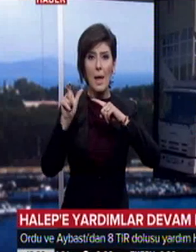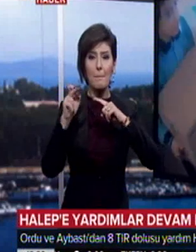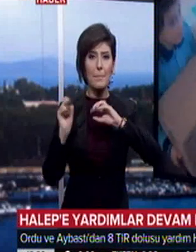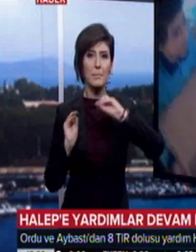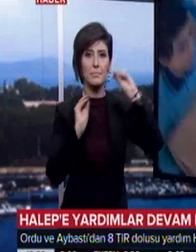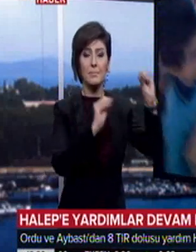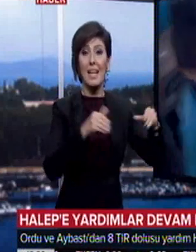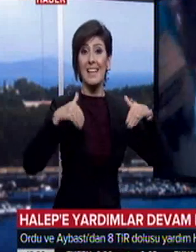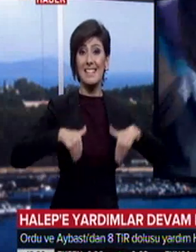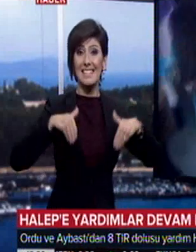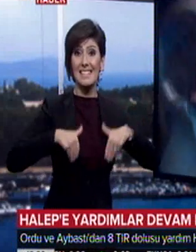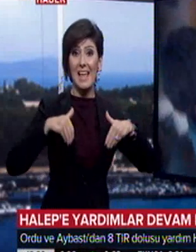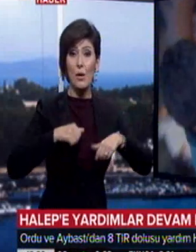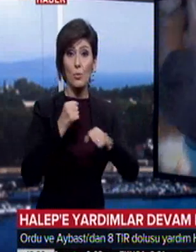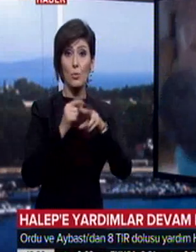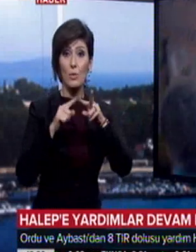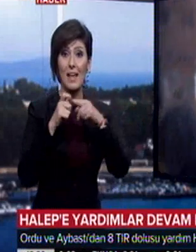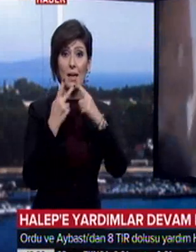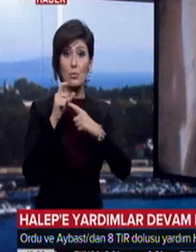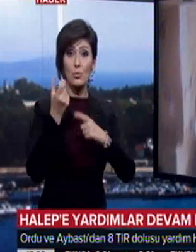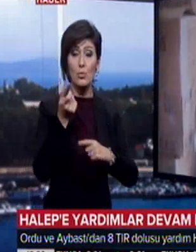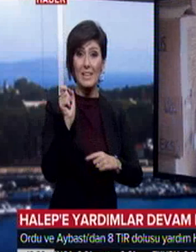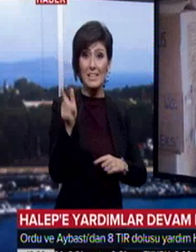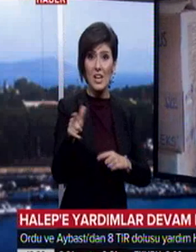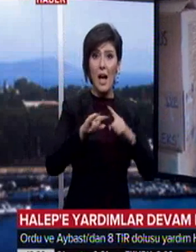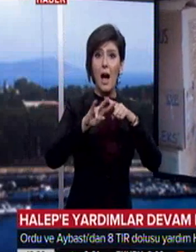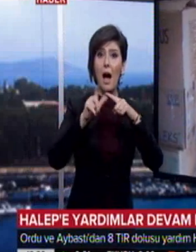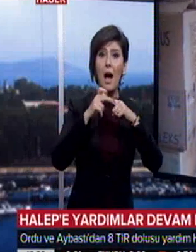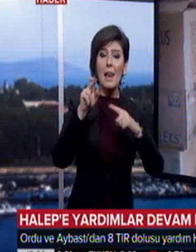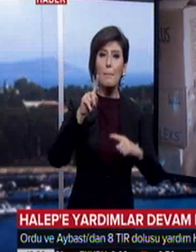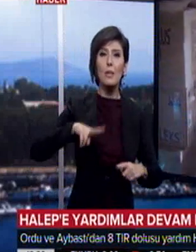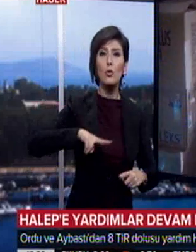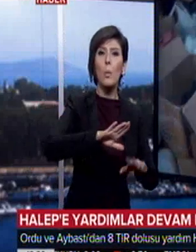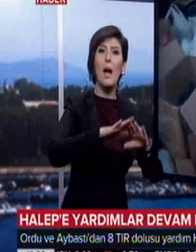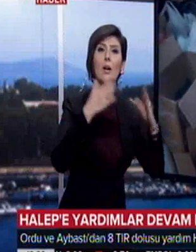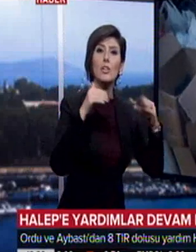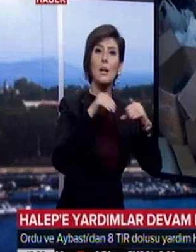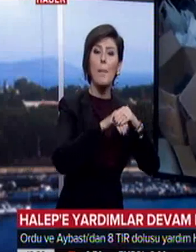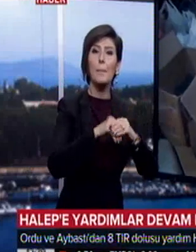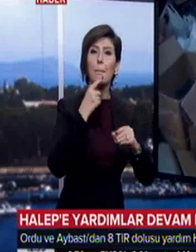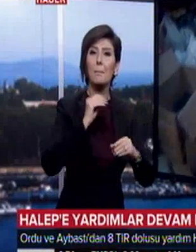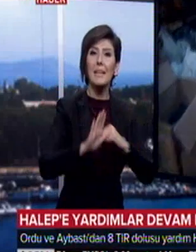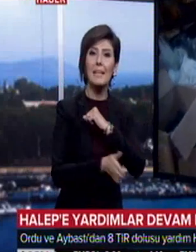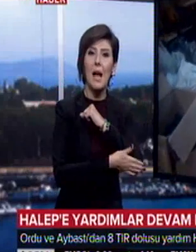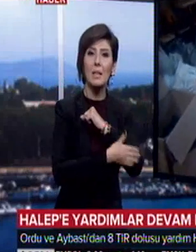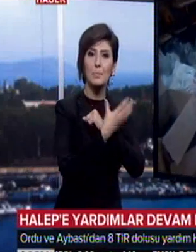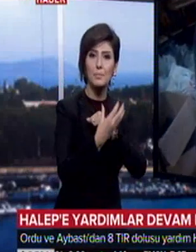Rize'nin Güneysu ilçesinde Halep'e bir yol açın kampanyasına miniklerden yardım eli uzandı. Ada Cami İlkokulu öğrencileri